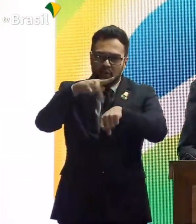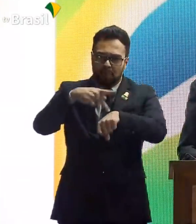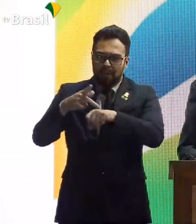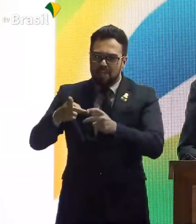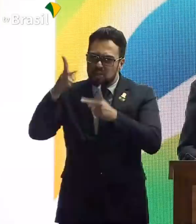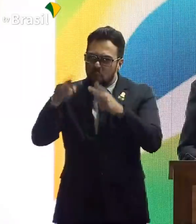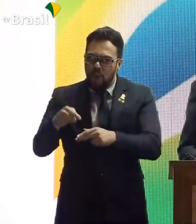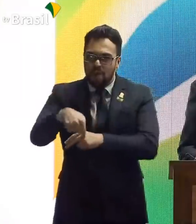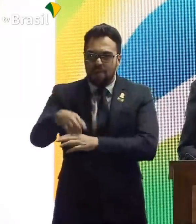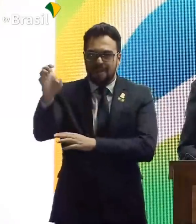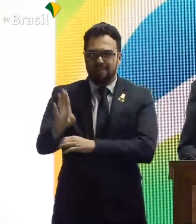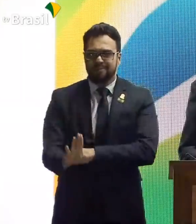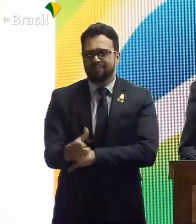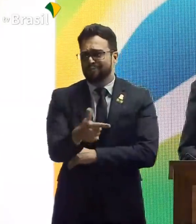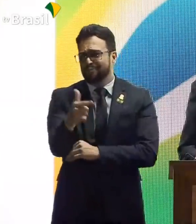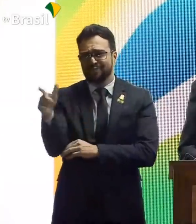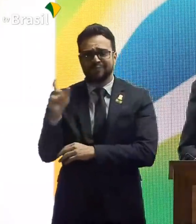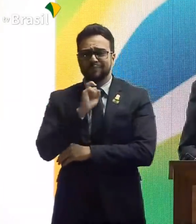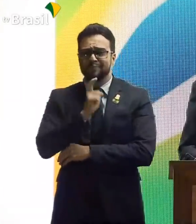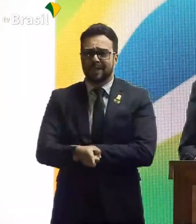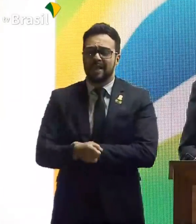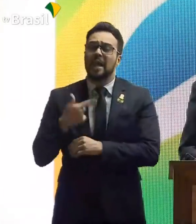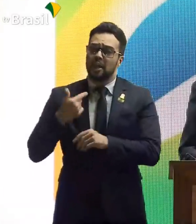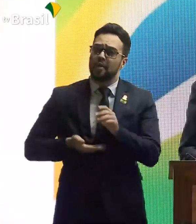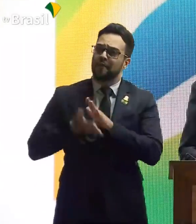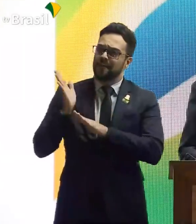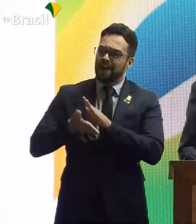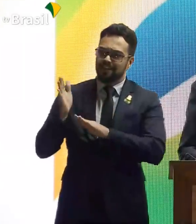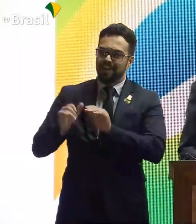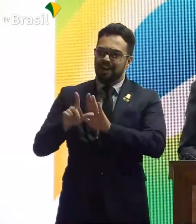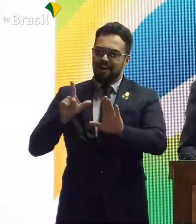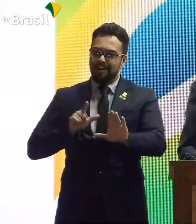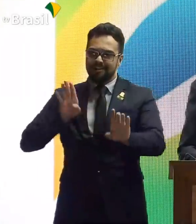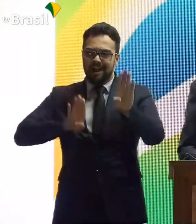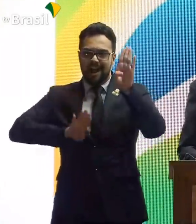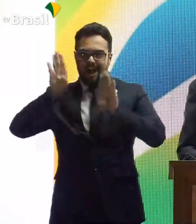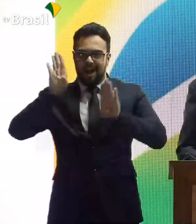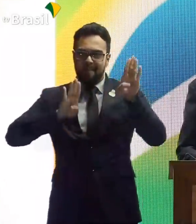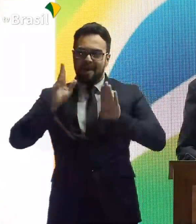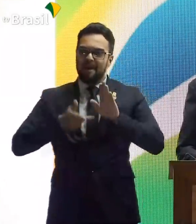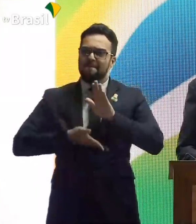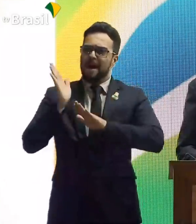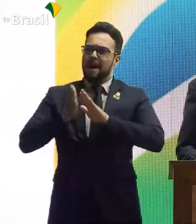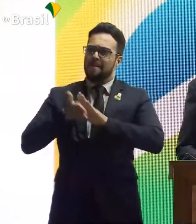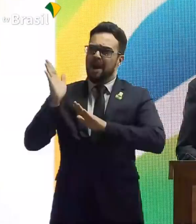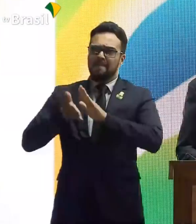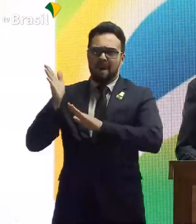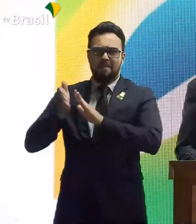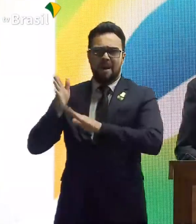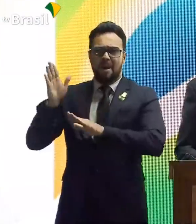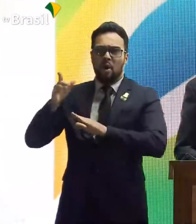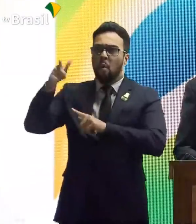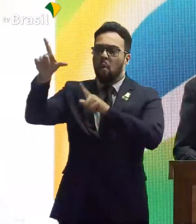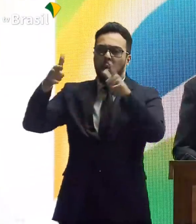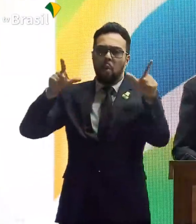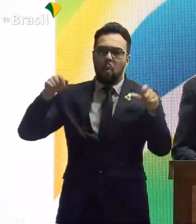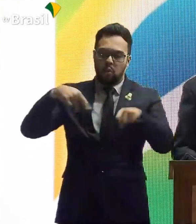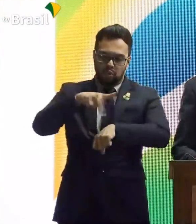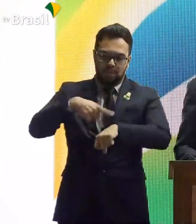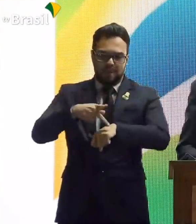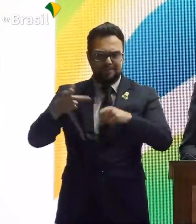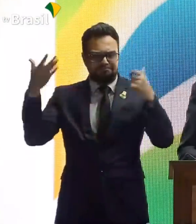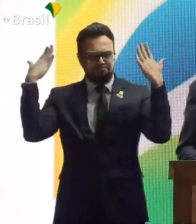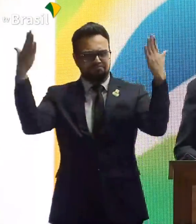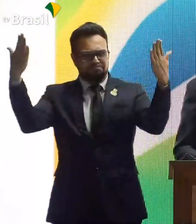Viajei o mundo durante a minha pré-campanha. A vergonha de ser recebido lá fora com o manto da